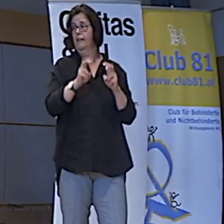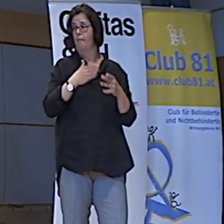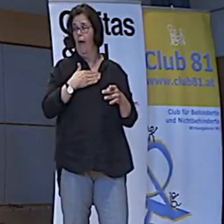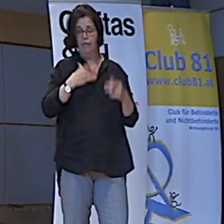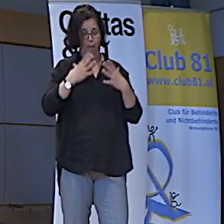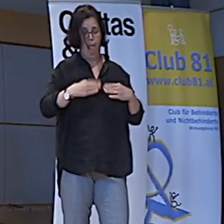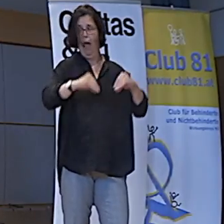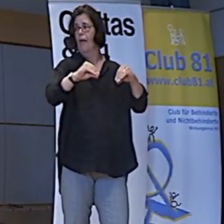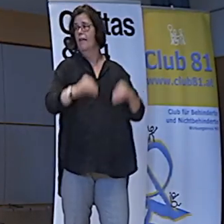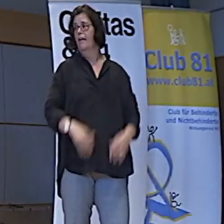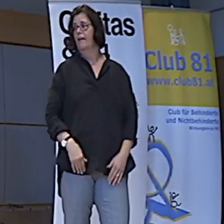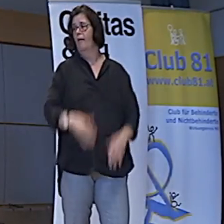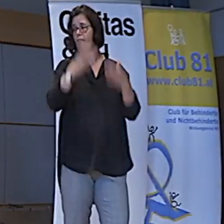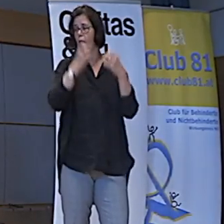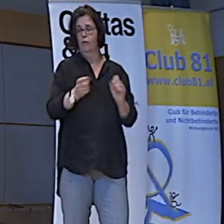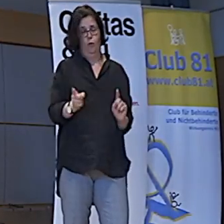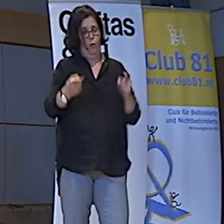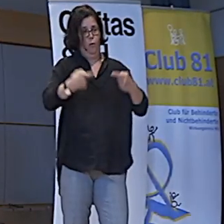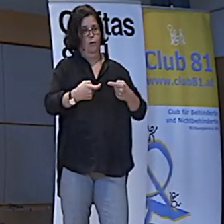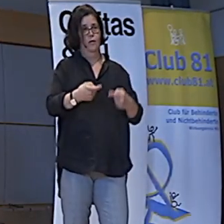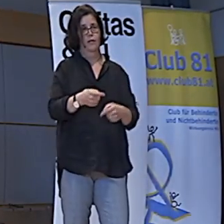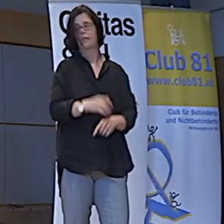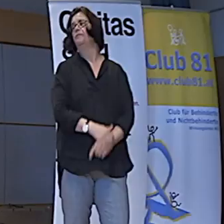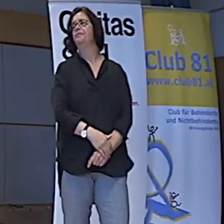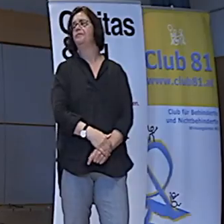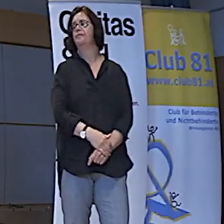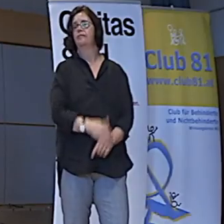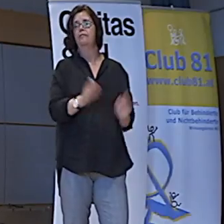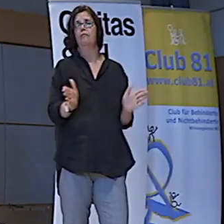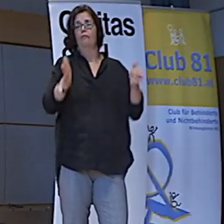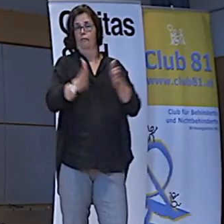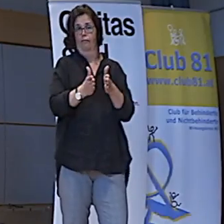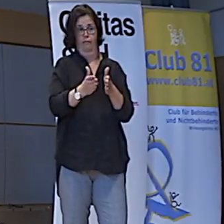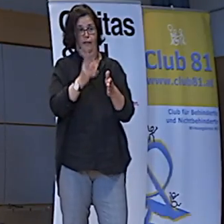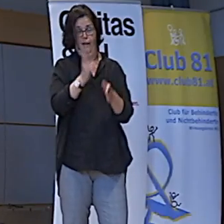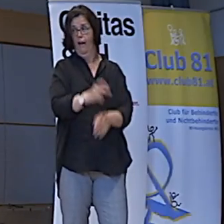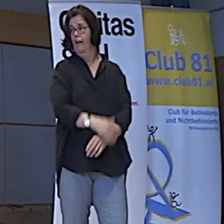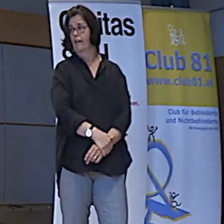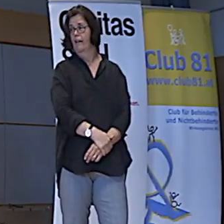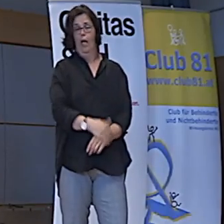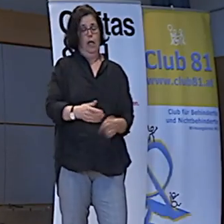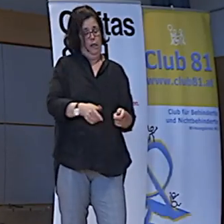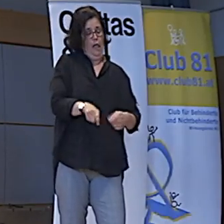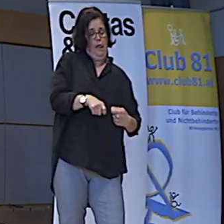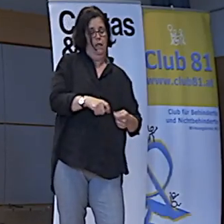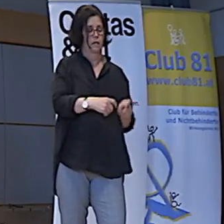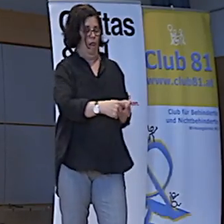Beine sind. Okay. So. Die Fußsohlen zueinander gerichtet. habe So. Jetzt habe ich die Stegelschuhe an.